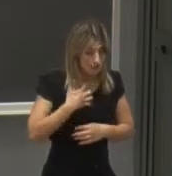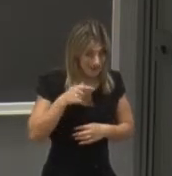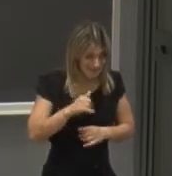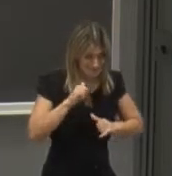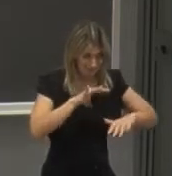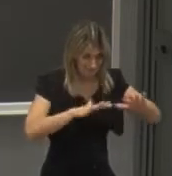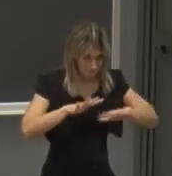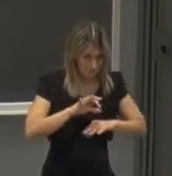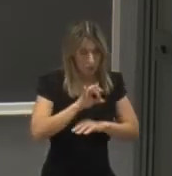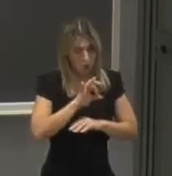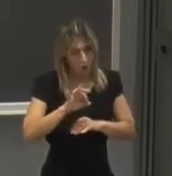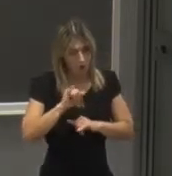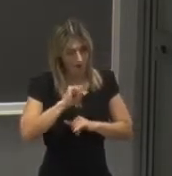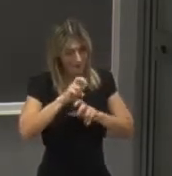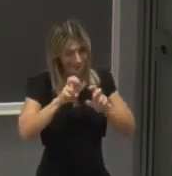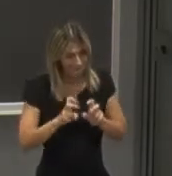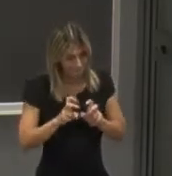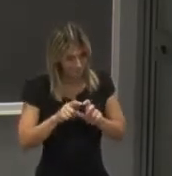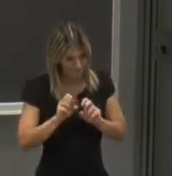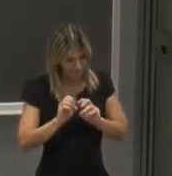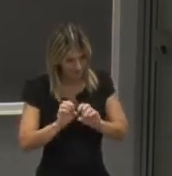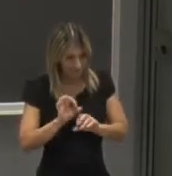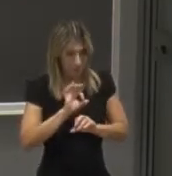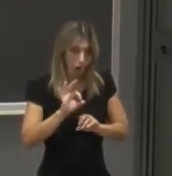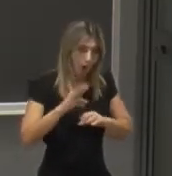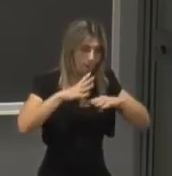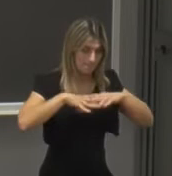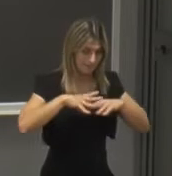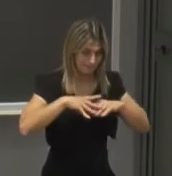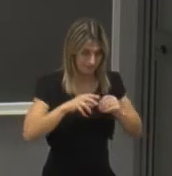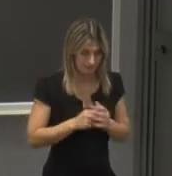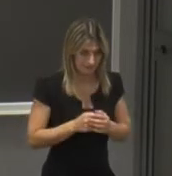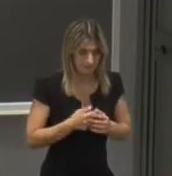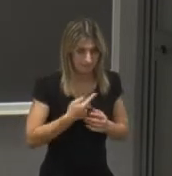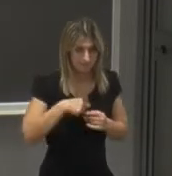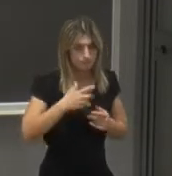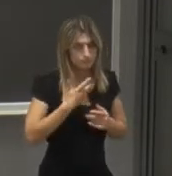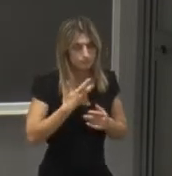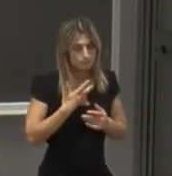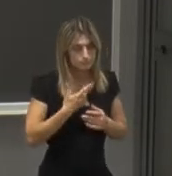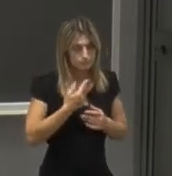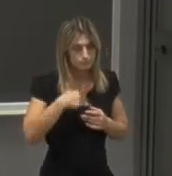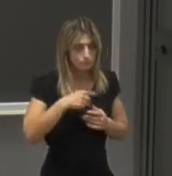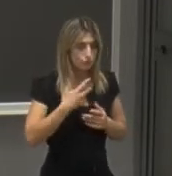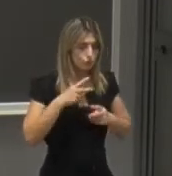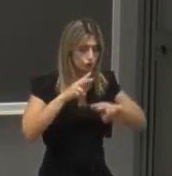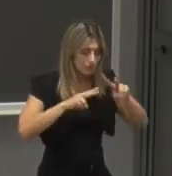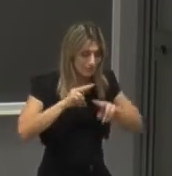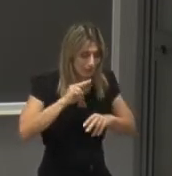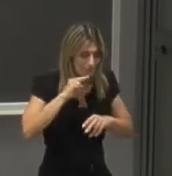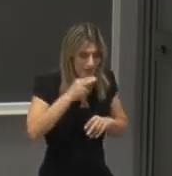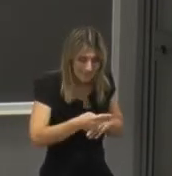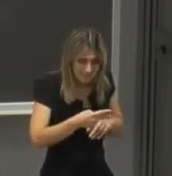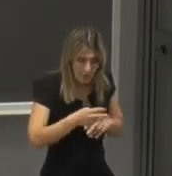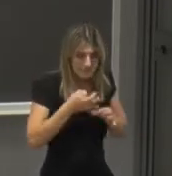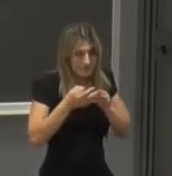'informazione o informatica e la matematica abbiamo un motto cerchiamo risposte a sempre